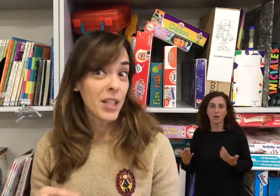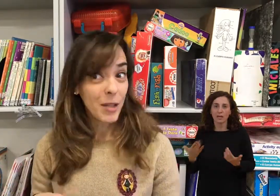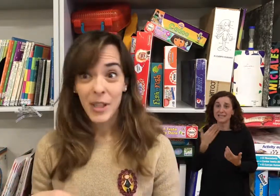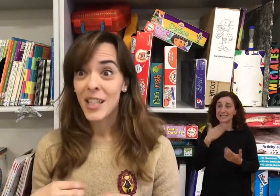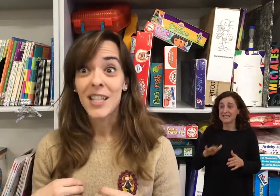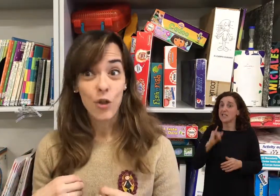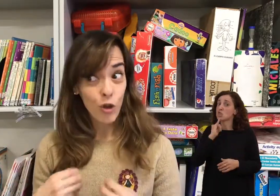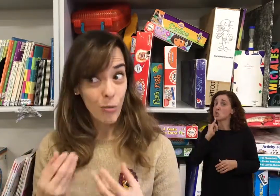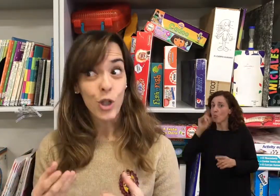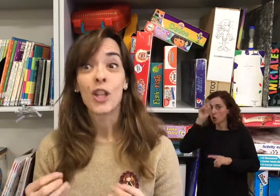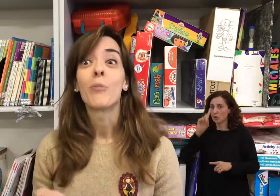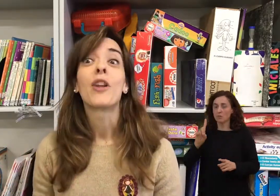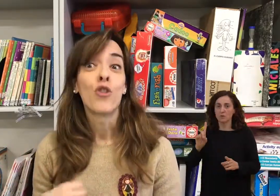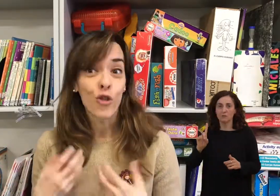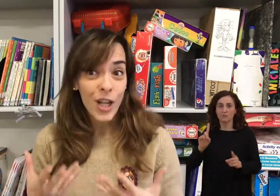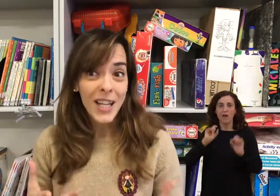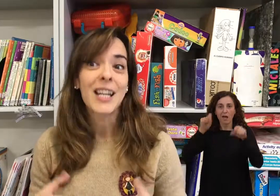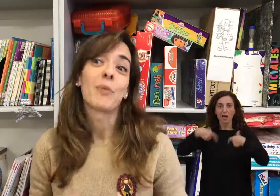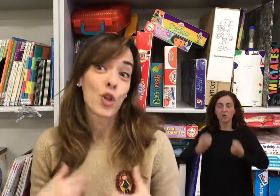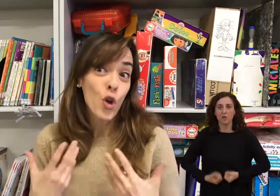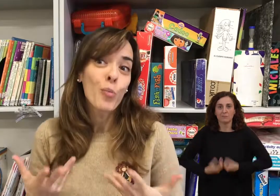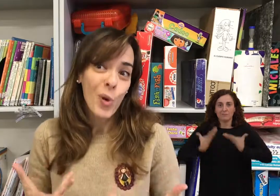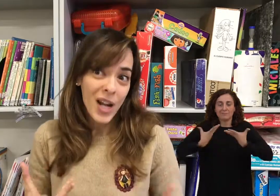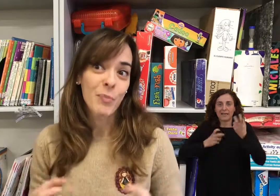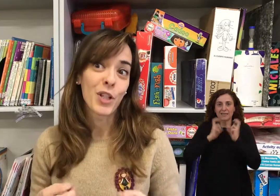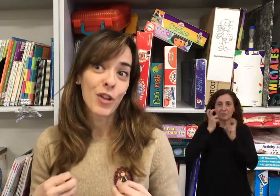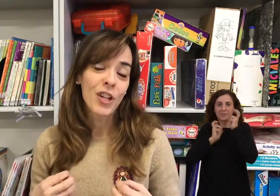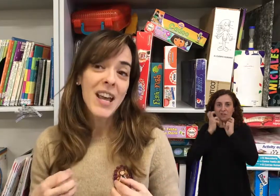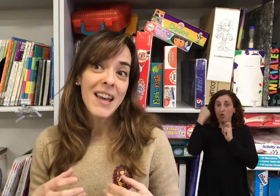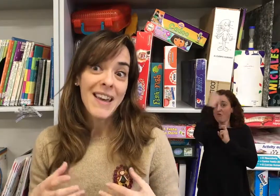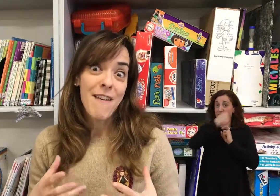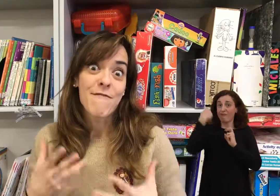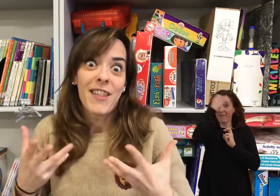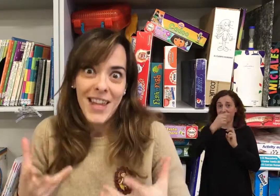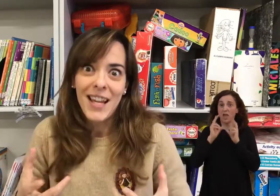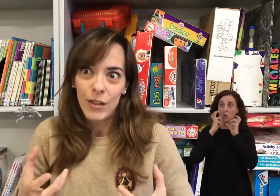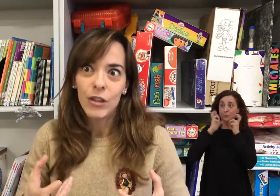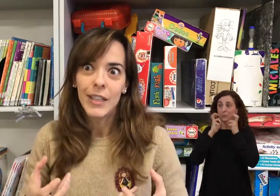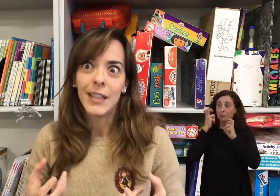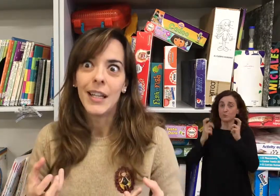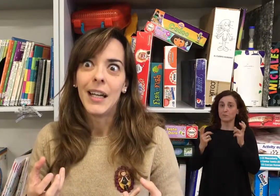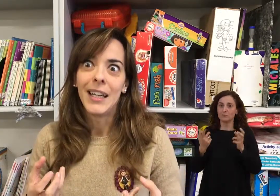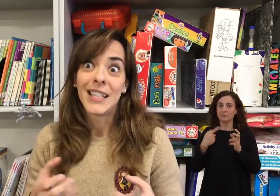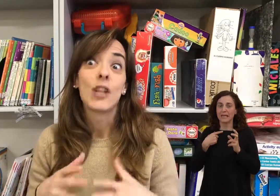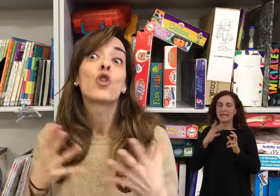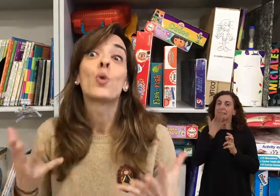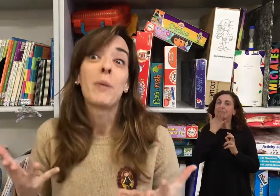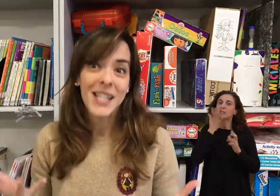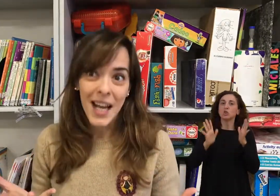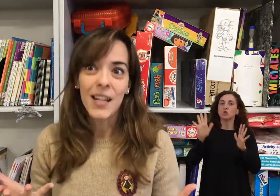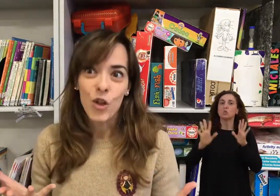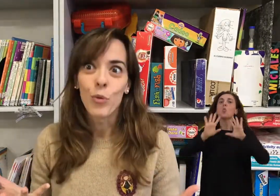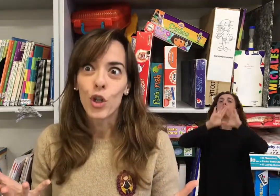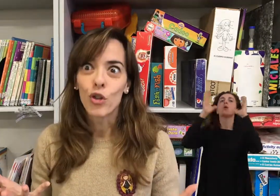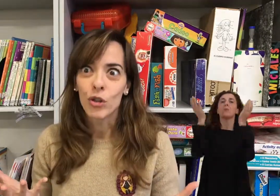Evidentemente, si no conocemos ese idioma, nos sale la expresión corporal, la expresión facial, signos universales, como digo yo,